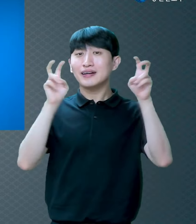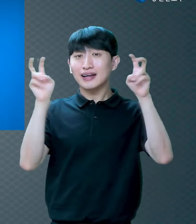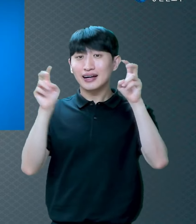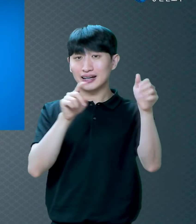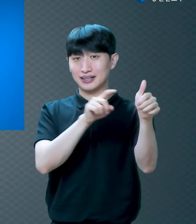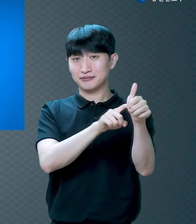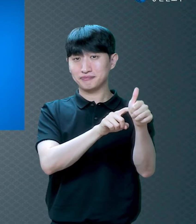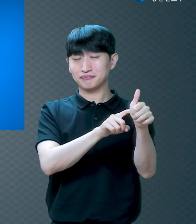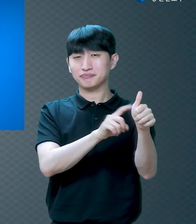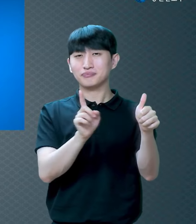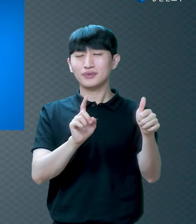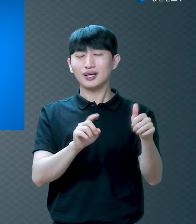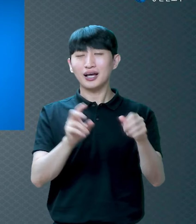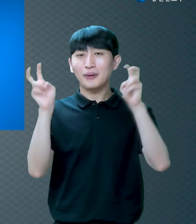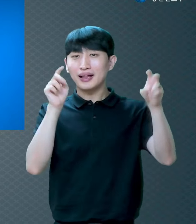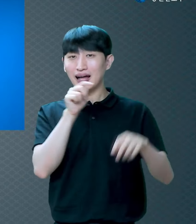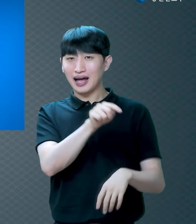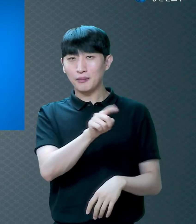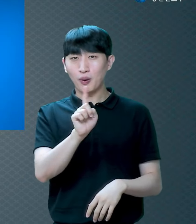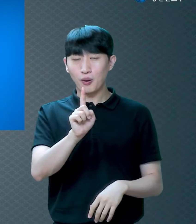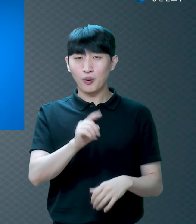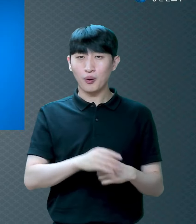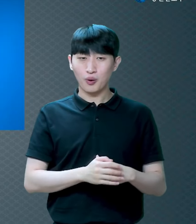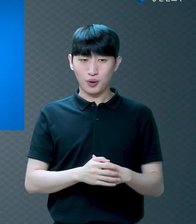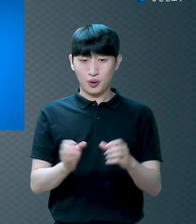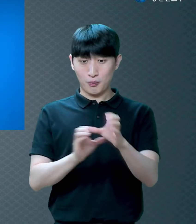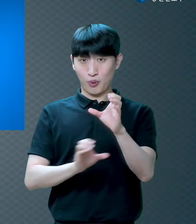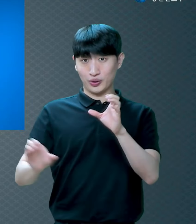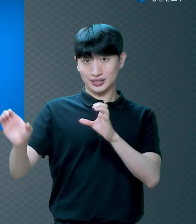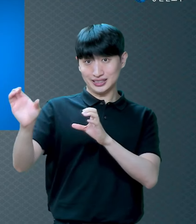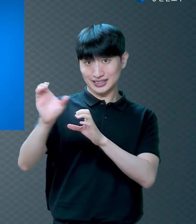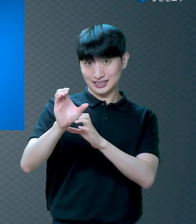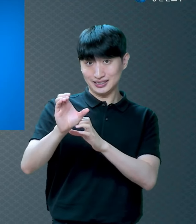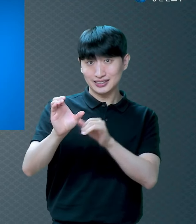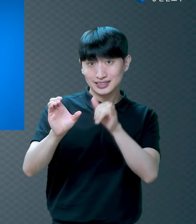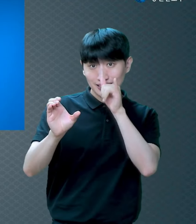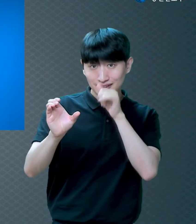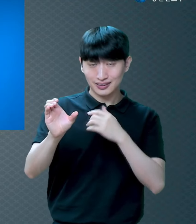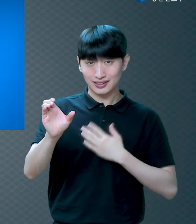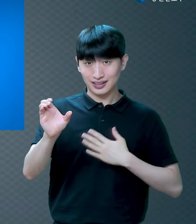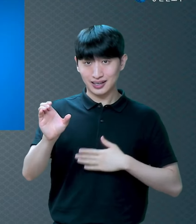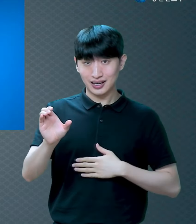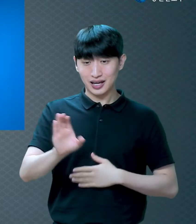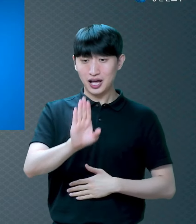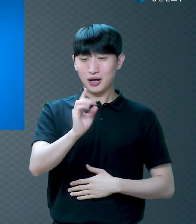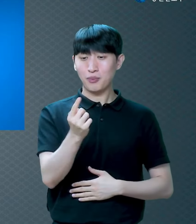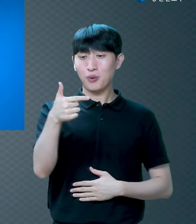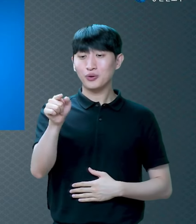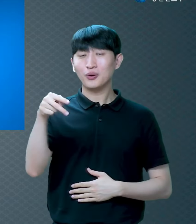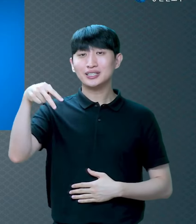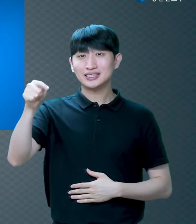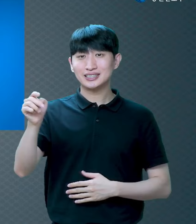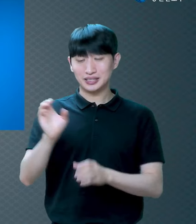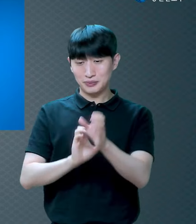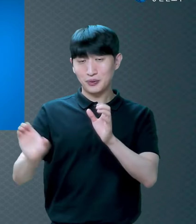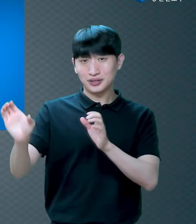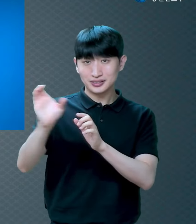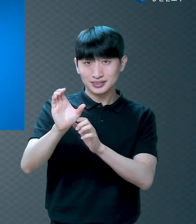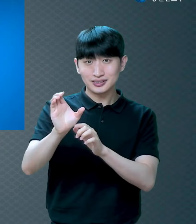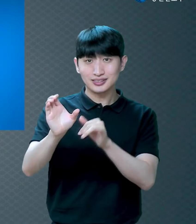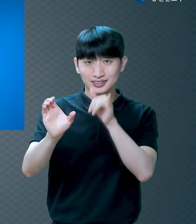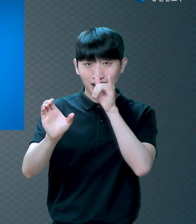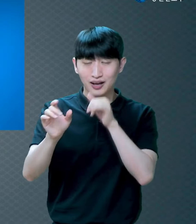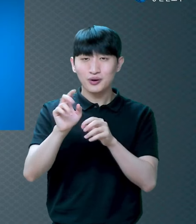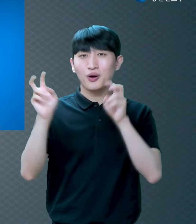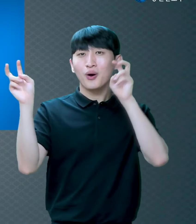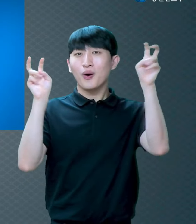기본급의 대개 보너스가 나오잖아요 제가 다녔던 회사는 총액의 보너스가 나왔어요